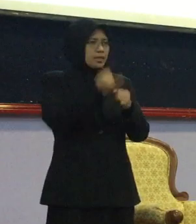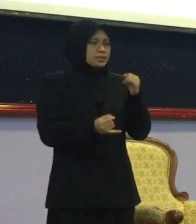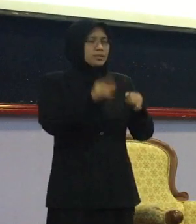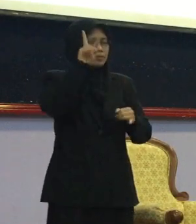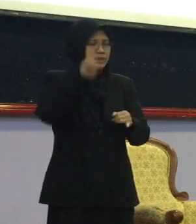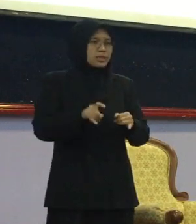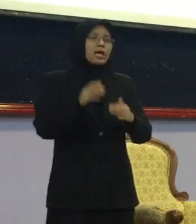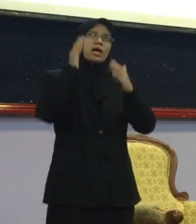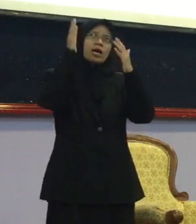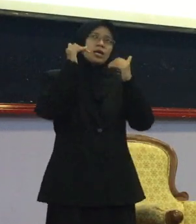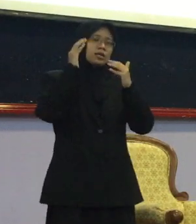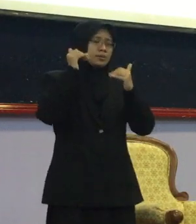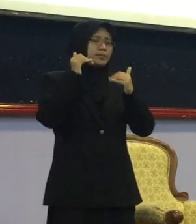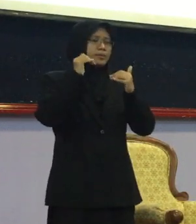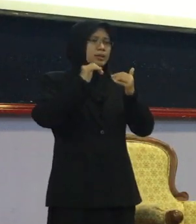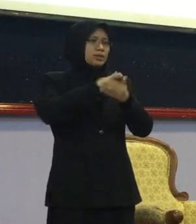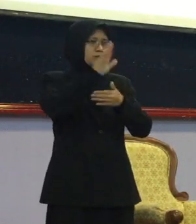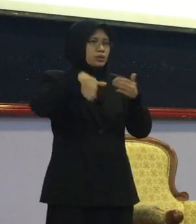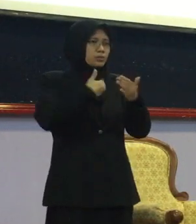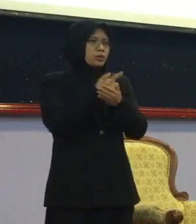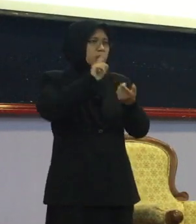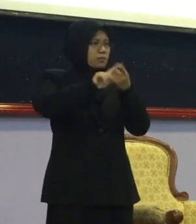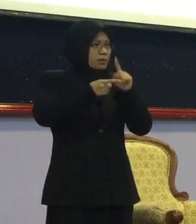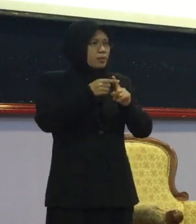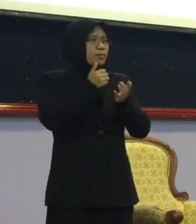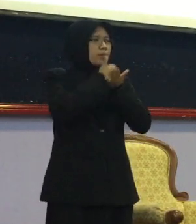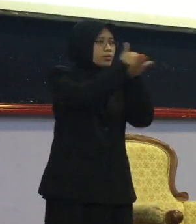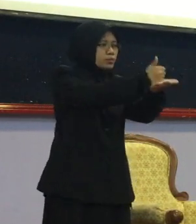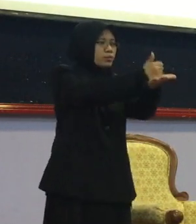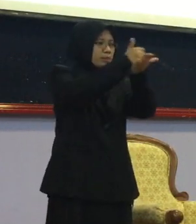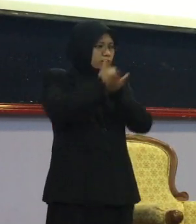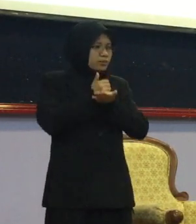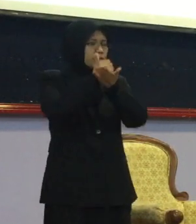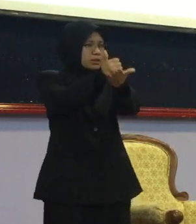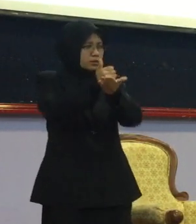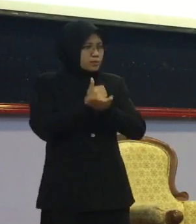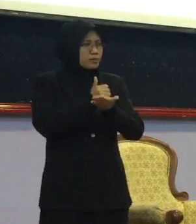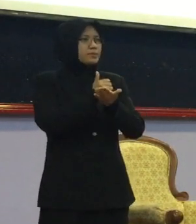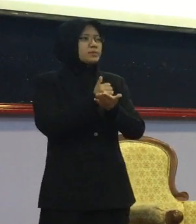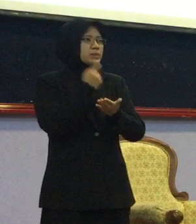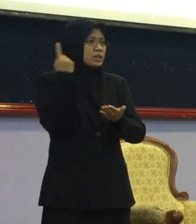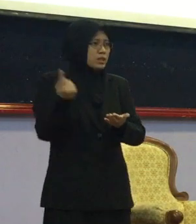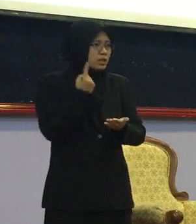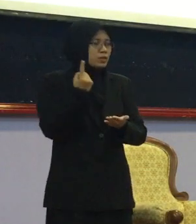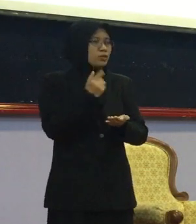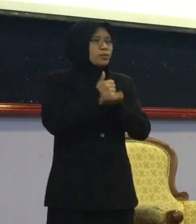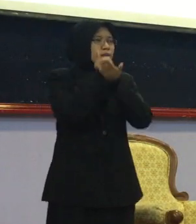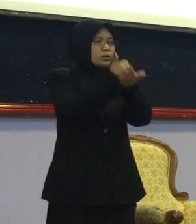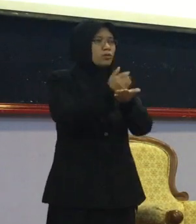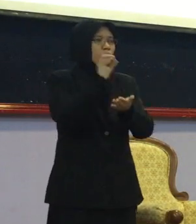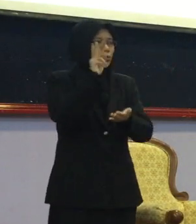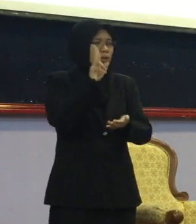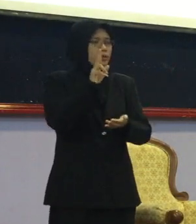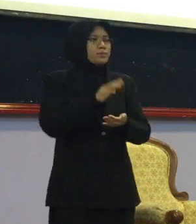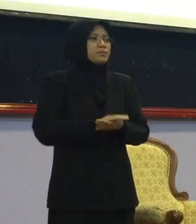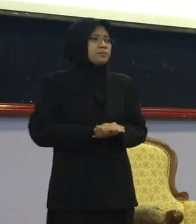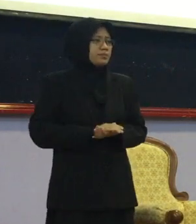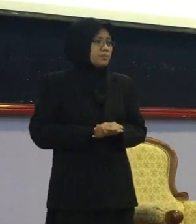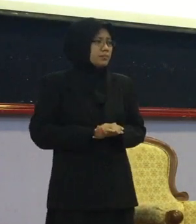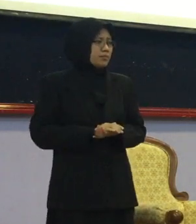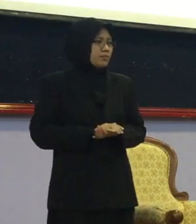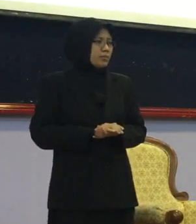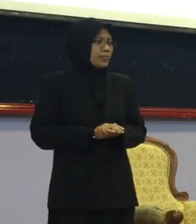bergantungan Dengan sahabat-sahabat kita Yang lain Tolong menolong InsyaAllah Bagaimana menolong Kita tolong orang lain Allah akan berlampang Berusaha kita